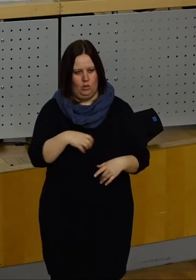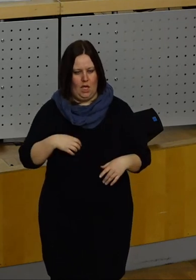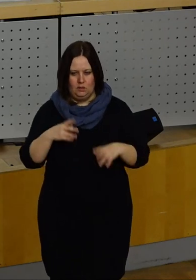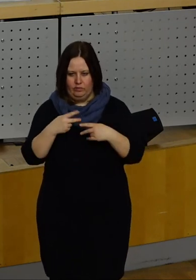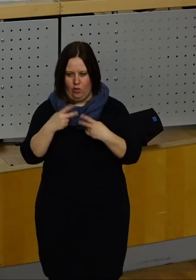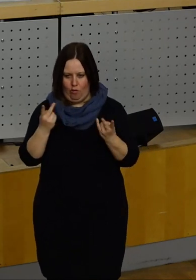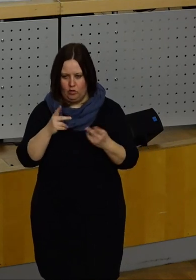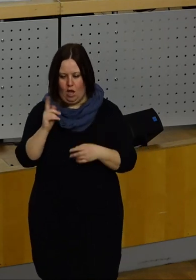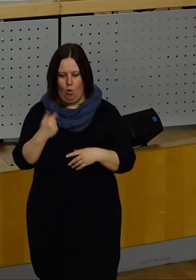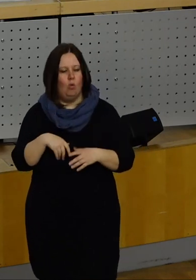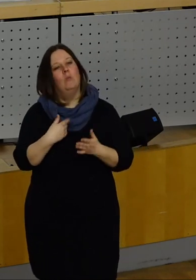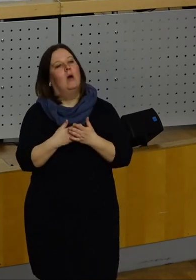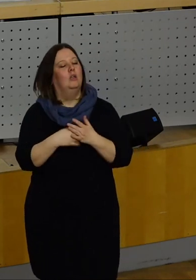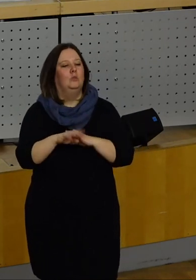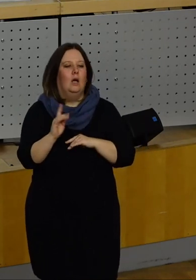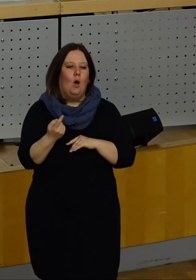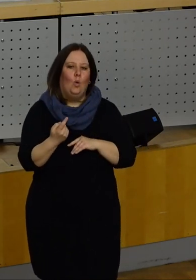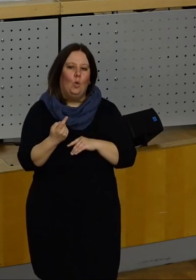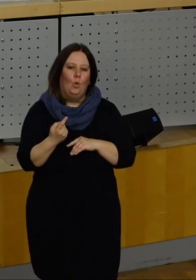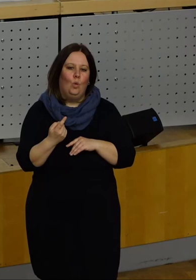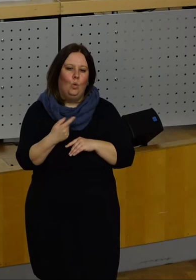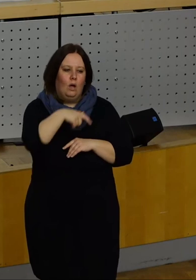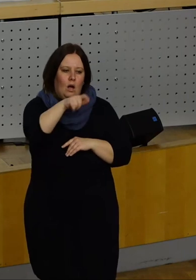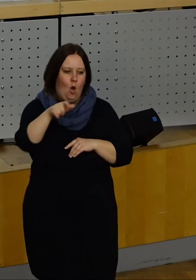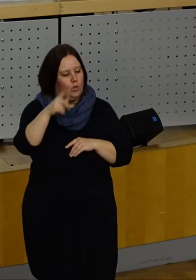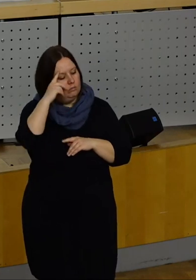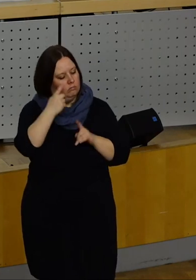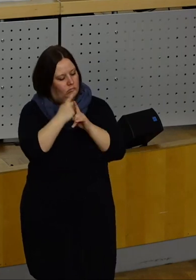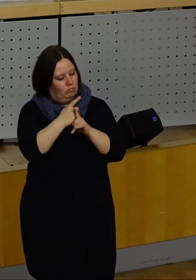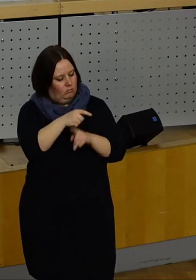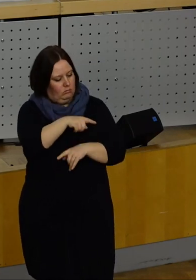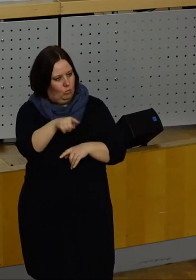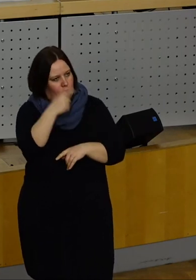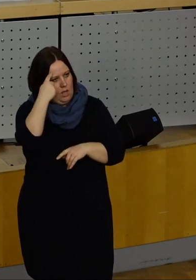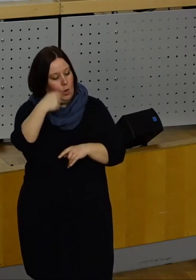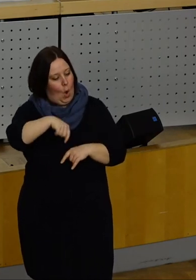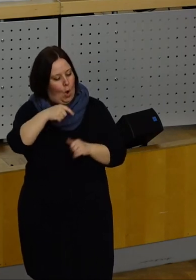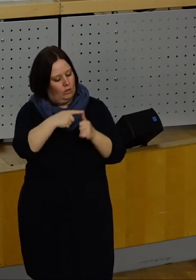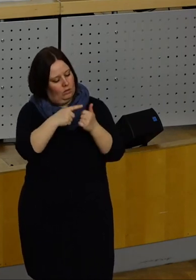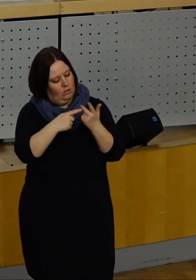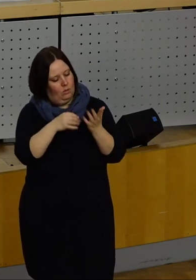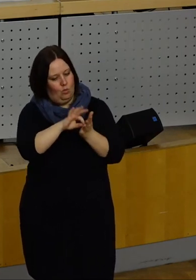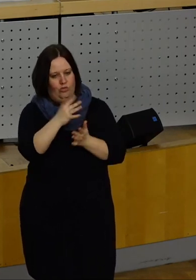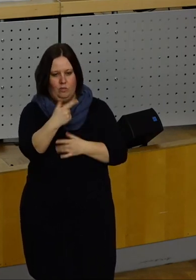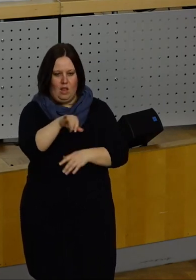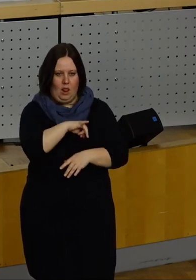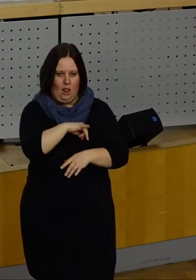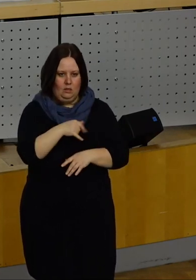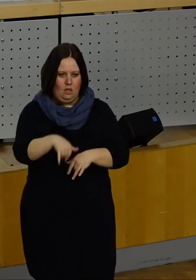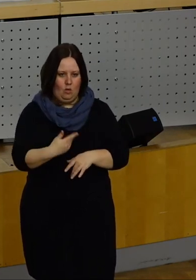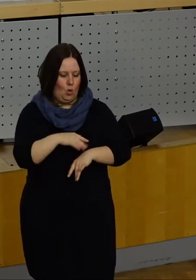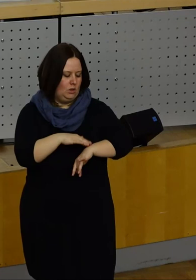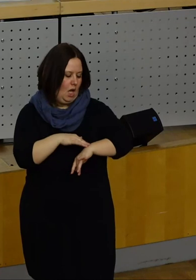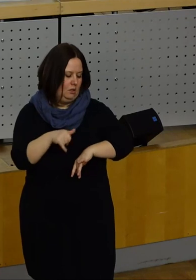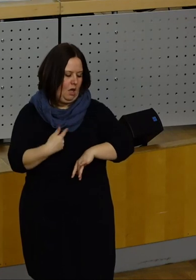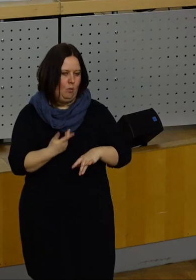veröffentlicht wurde, ist auch veröffentlicht worden. Die Leute verlassen sich vielleicht darauf. Die gehen davon aus, oh Top 25, das interessiert mich, habe ich ja noch